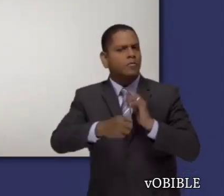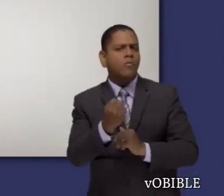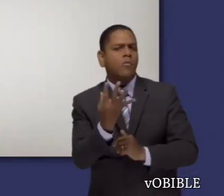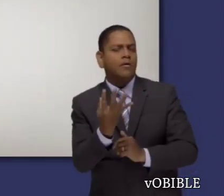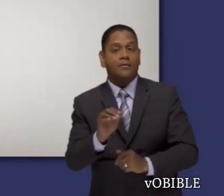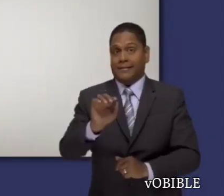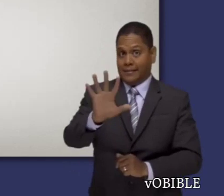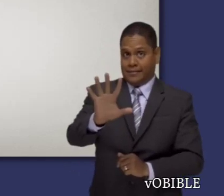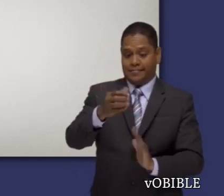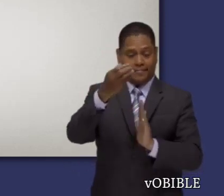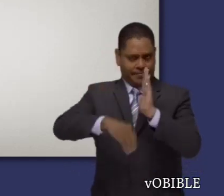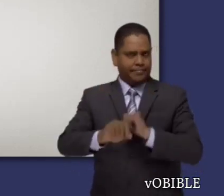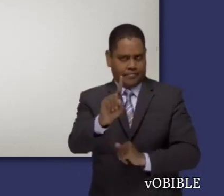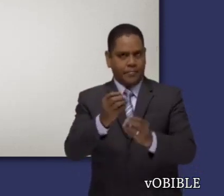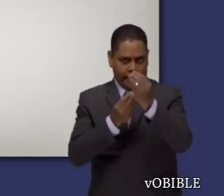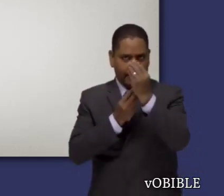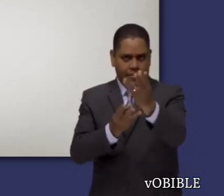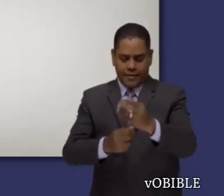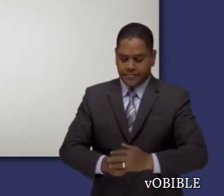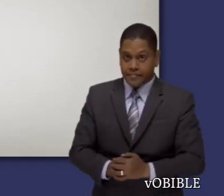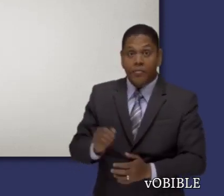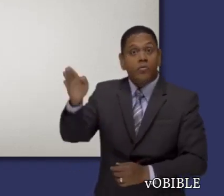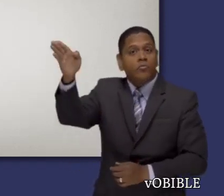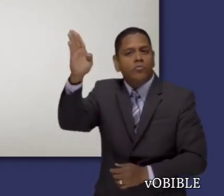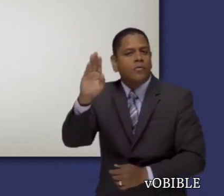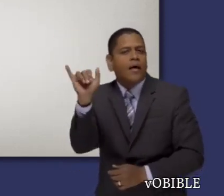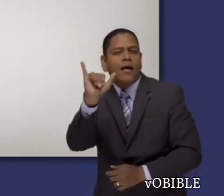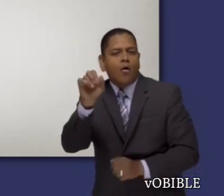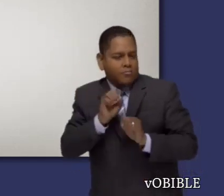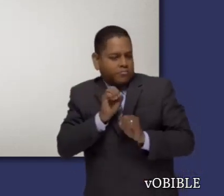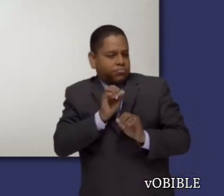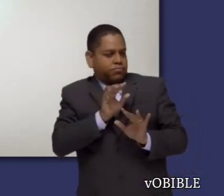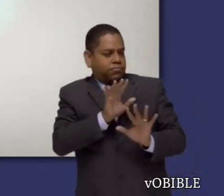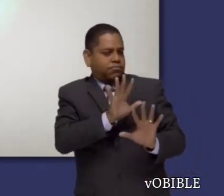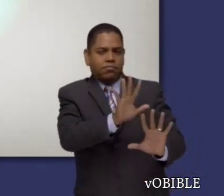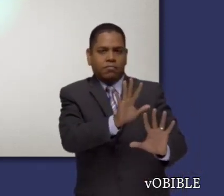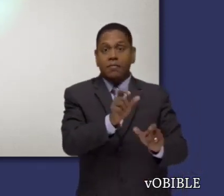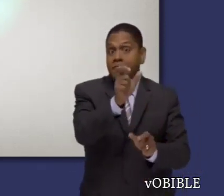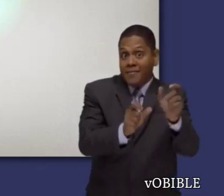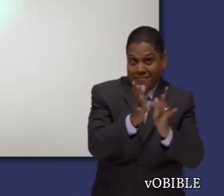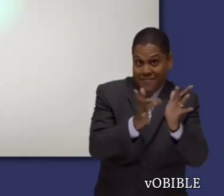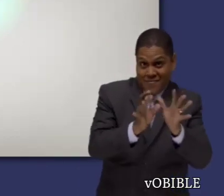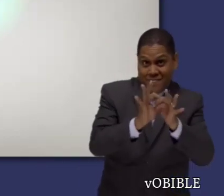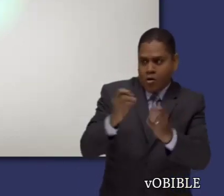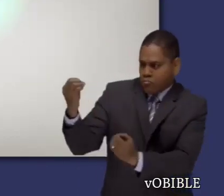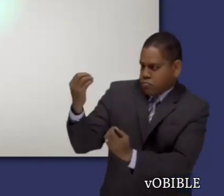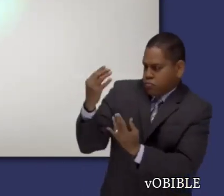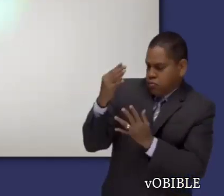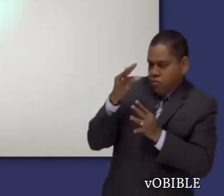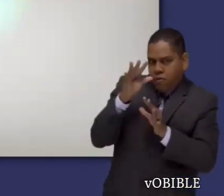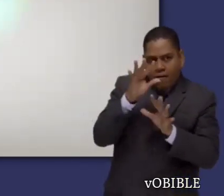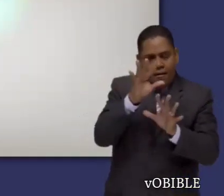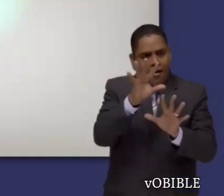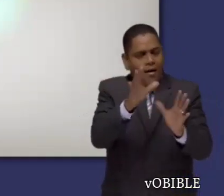Primera de Juan tiene cinco capítulos. En el capítulo uno, Juan nos dice que Dios es luz